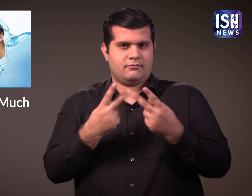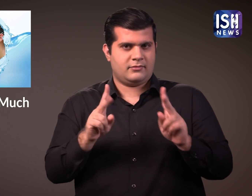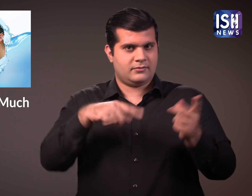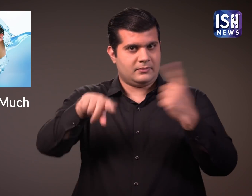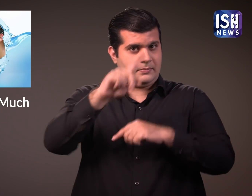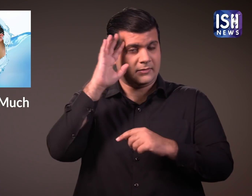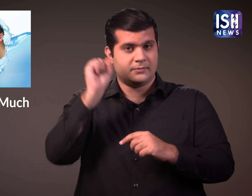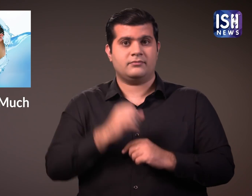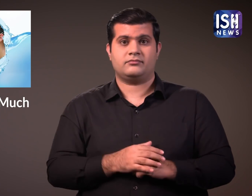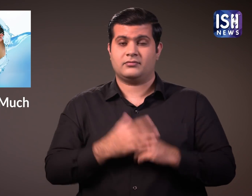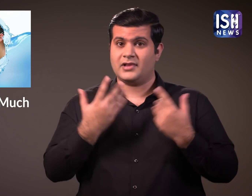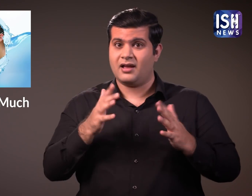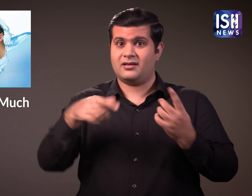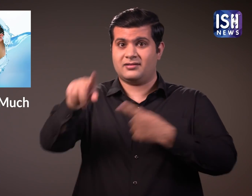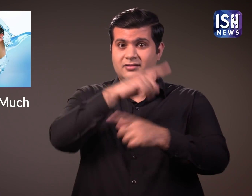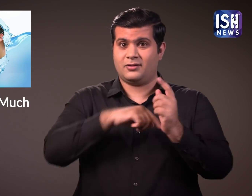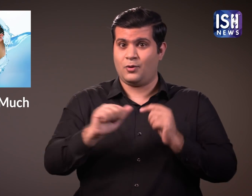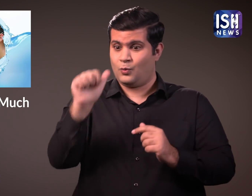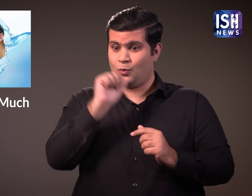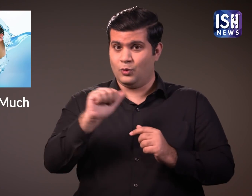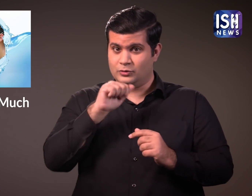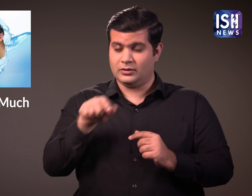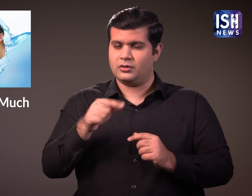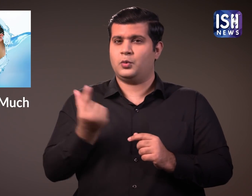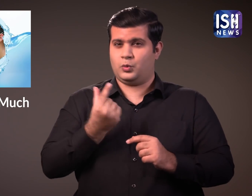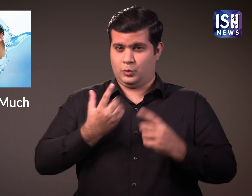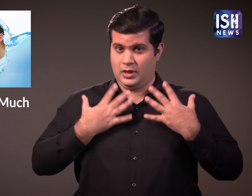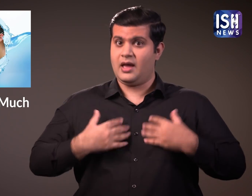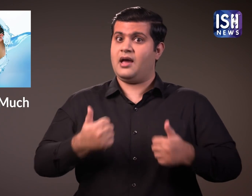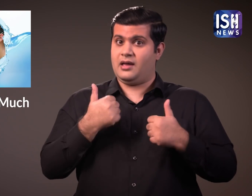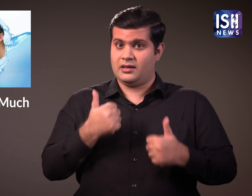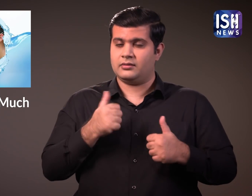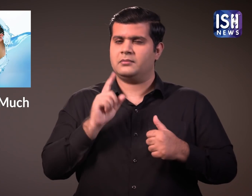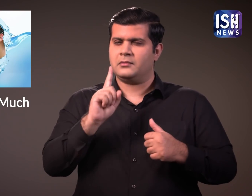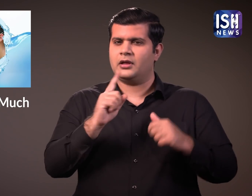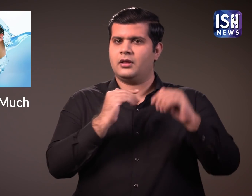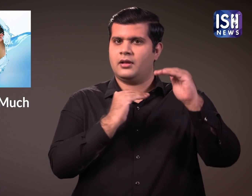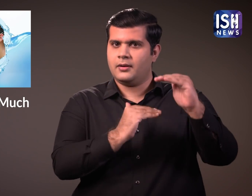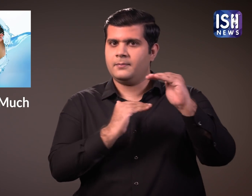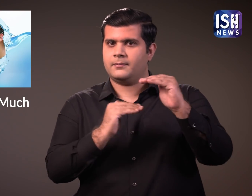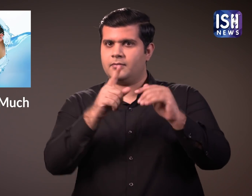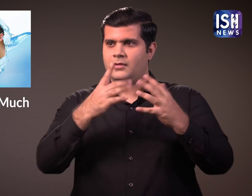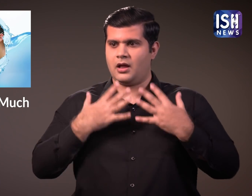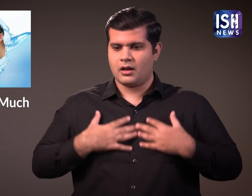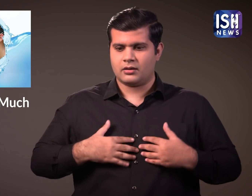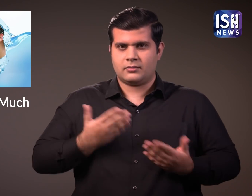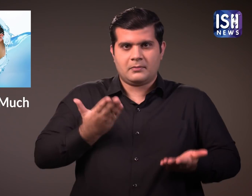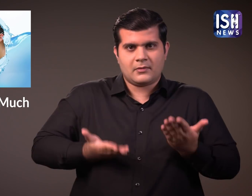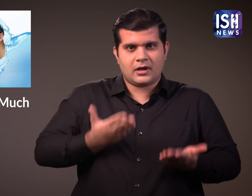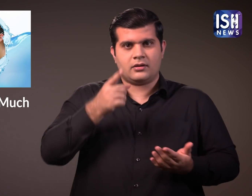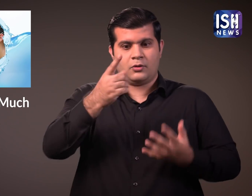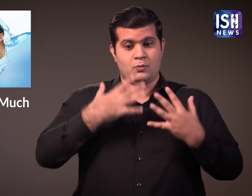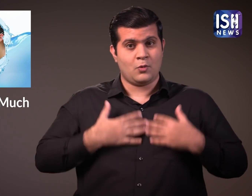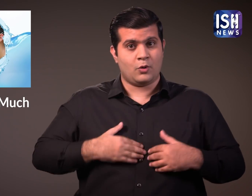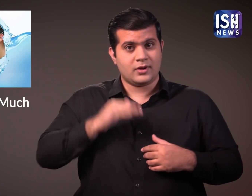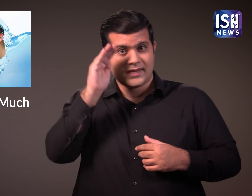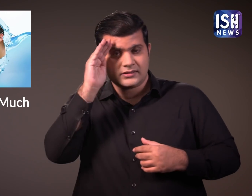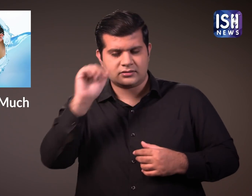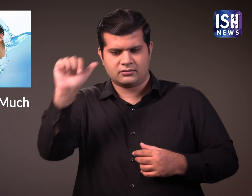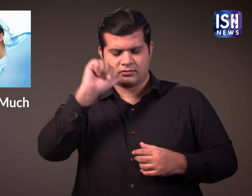याद रखिए पानी सेहत मंद है लेकिन याद रखे कि इसे कम मात्रा में ही पीना चाहिए अपने स्वास्ते को संतुलित करें